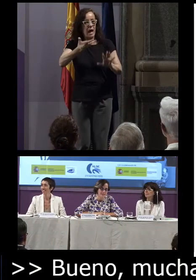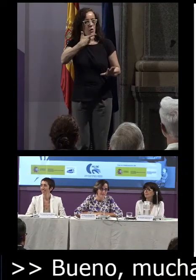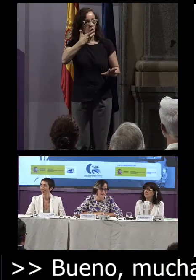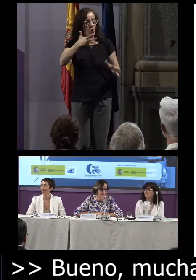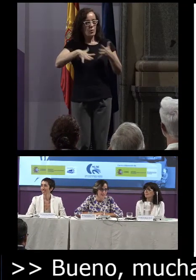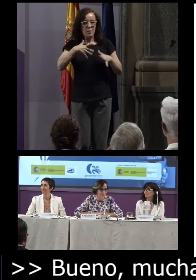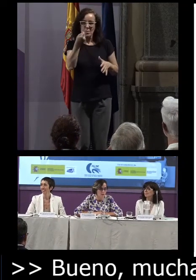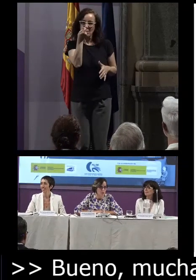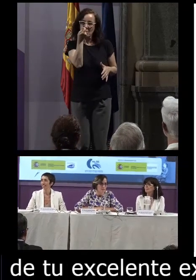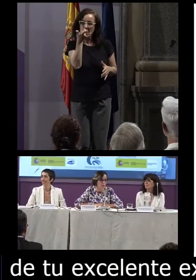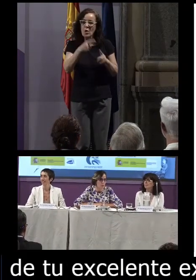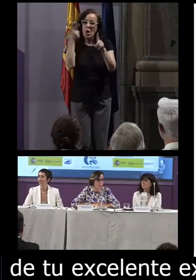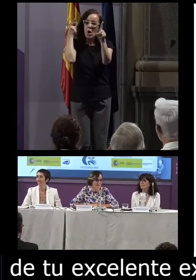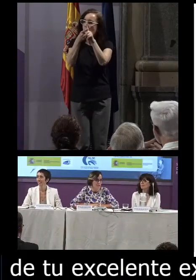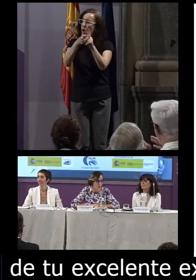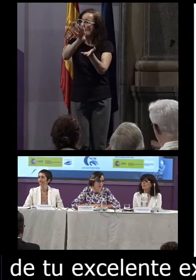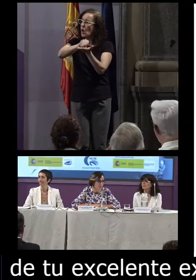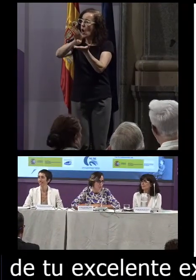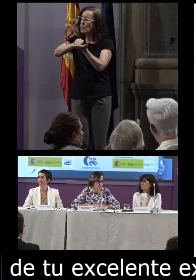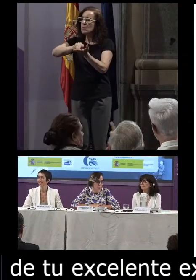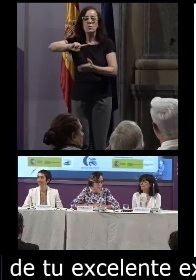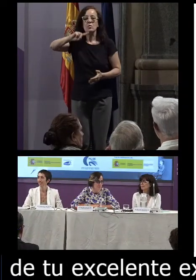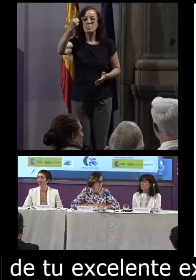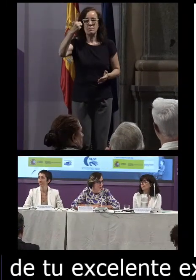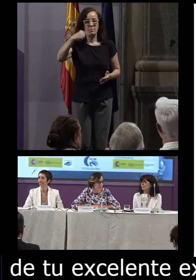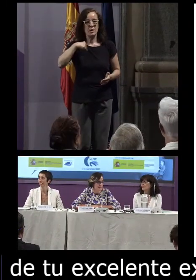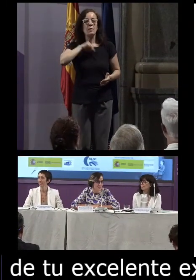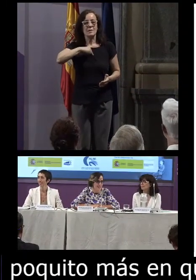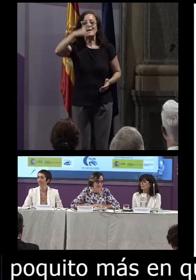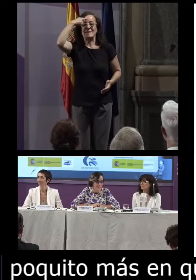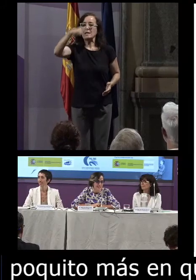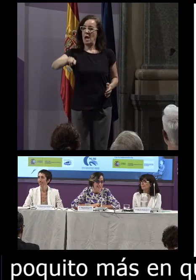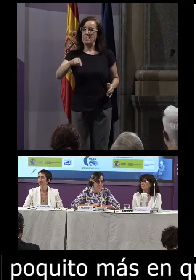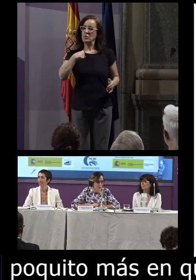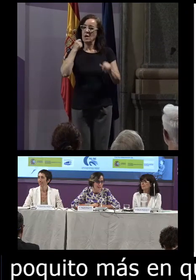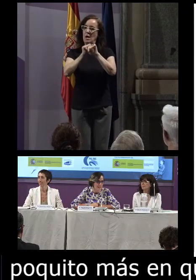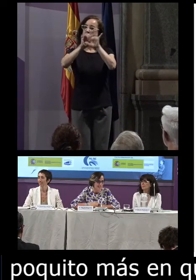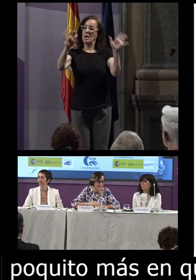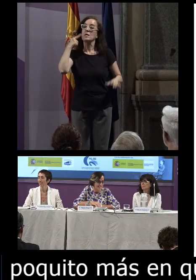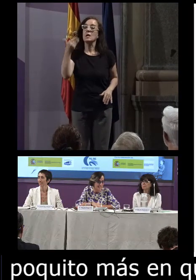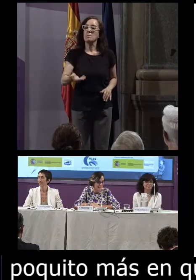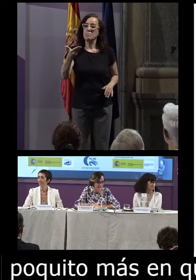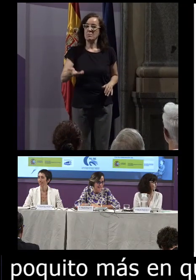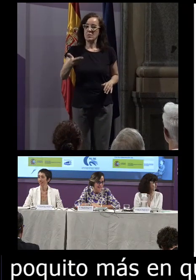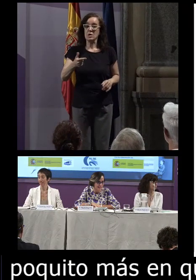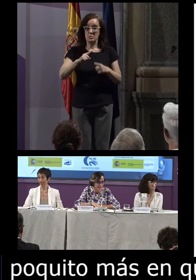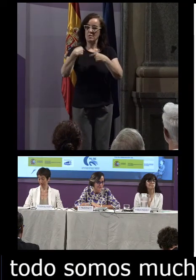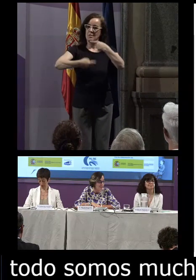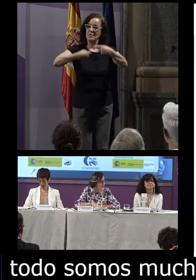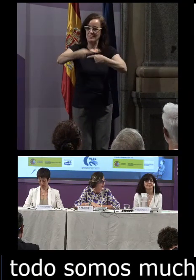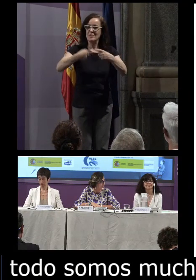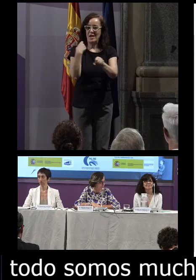en qué consiste el corpus y sobre todo somos mucho más conscientes de la importancia y la trascendencia del